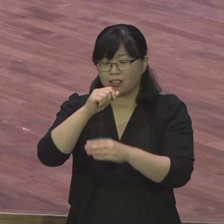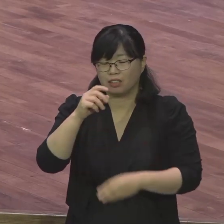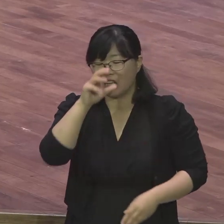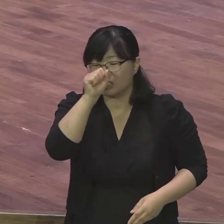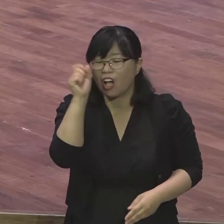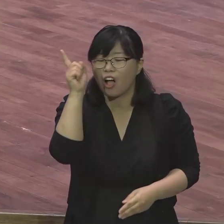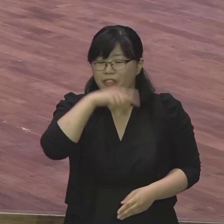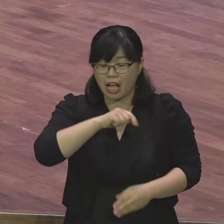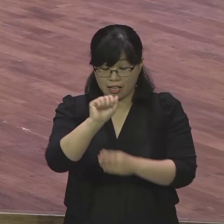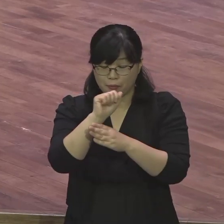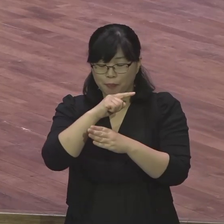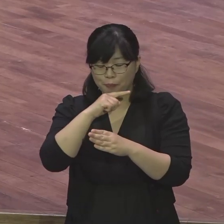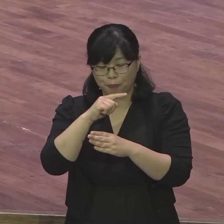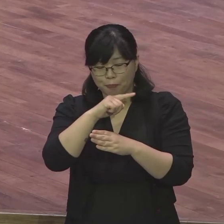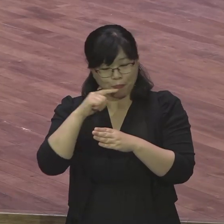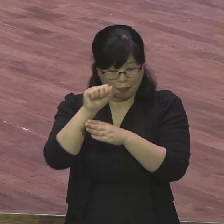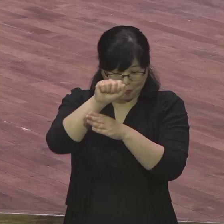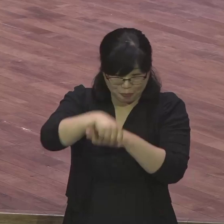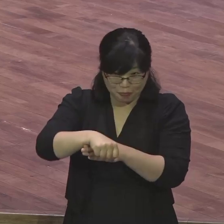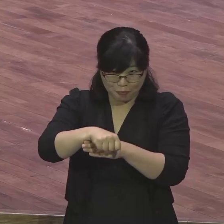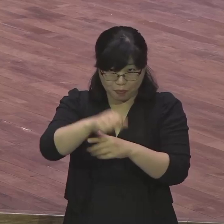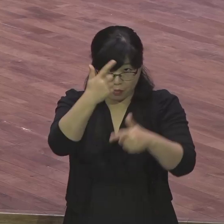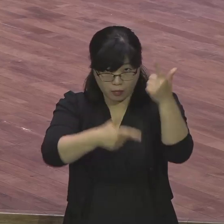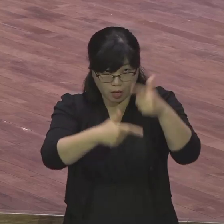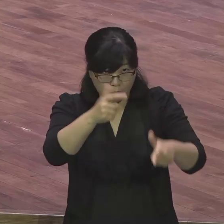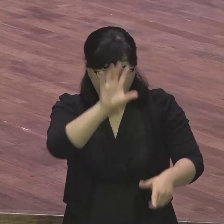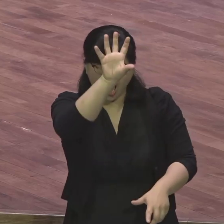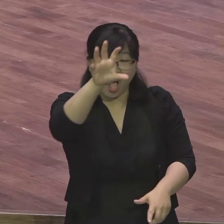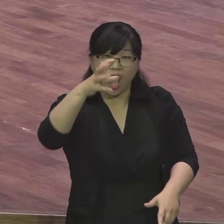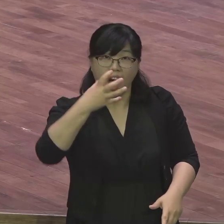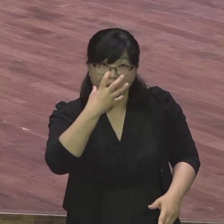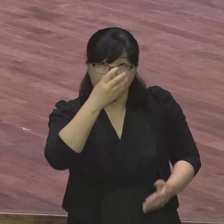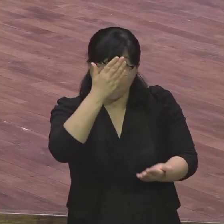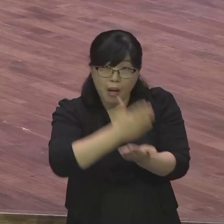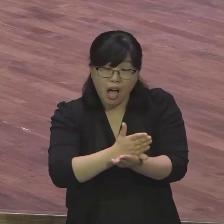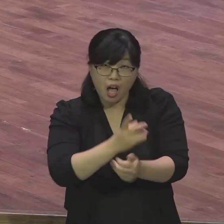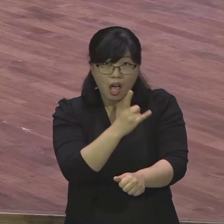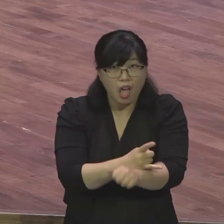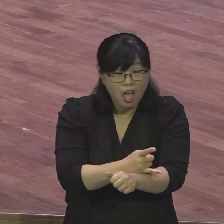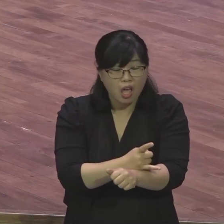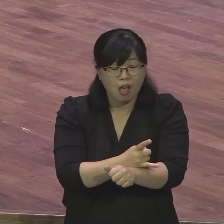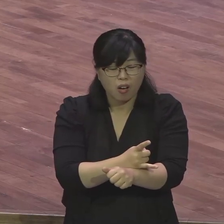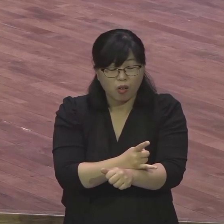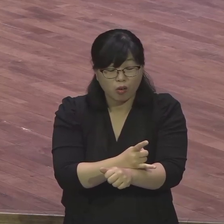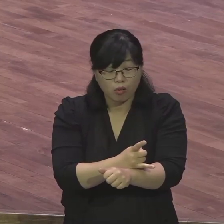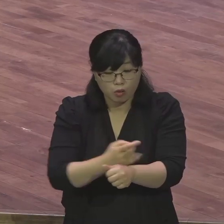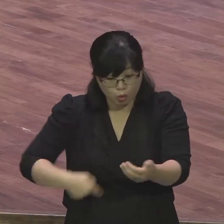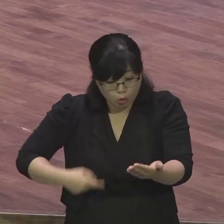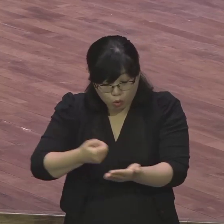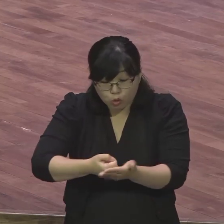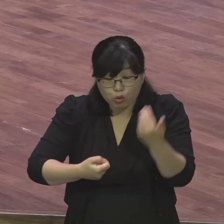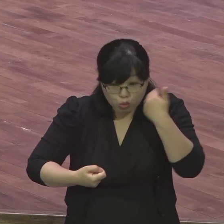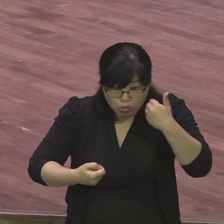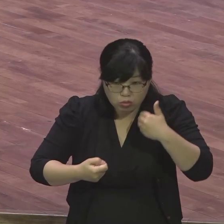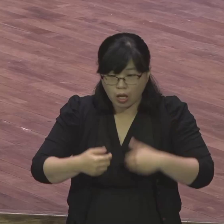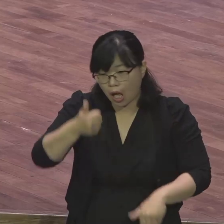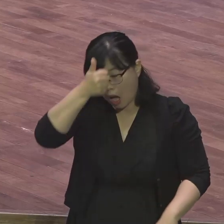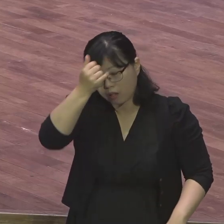따먹느냐 자기 의지예요 그거 변명할 필요 없어요 자기 의지예요 보세요 여자가 따먹으려 했다고